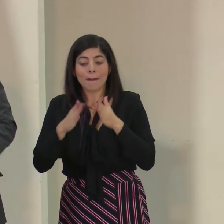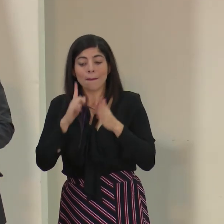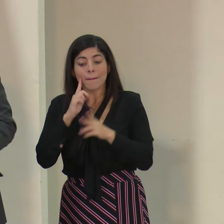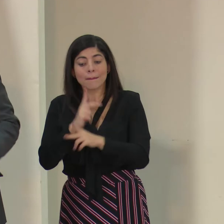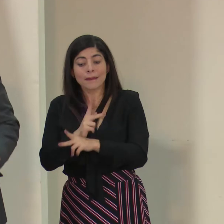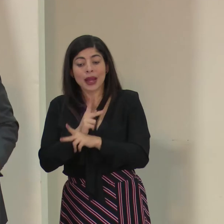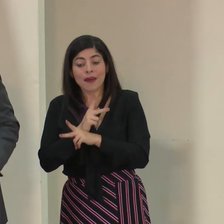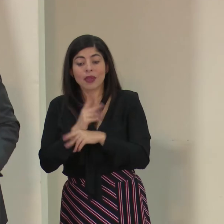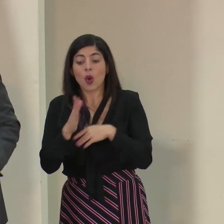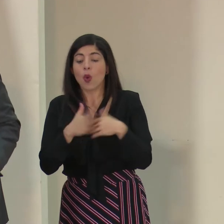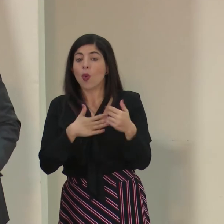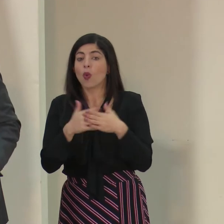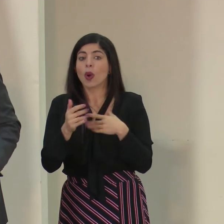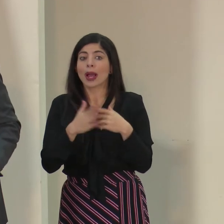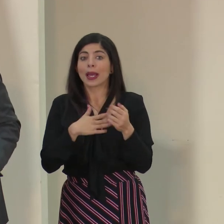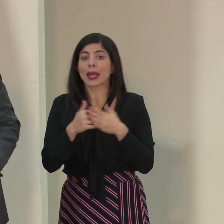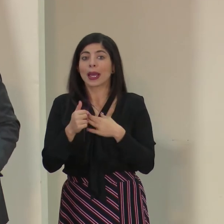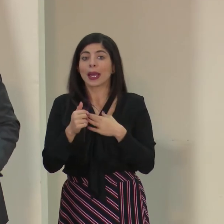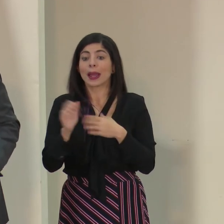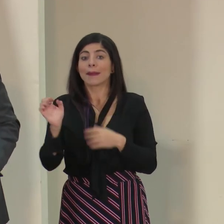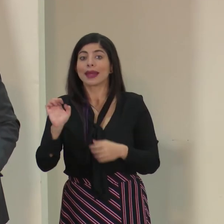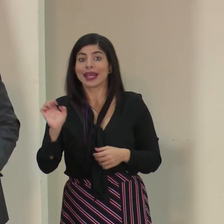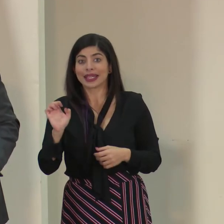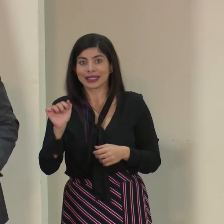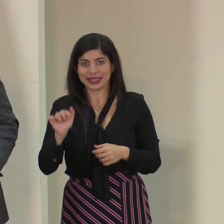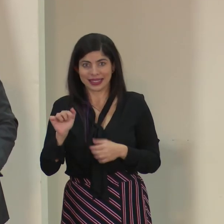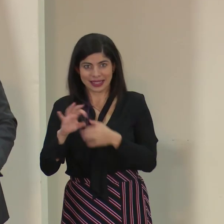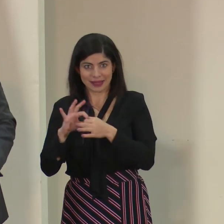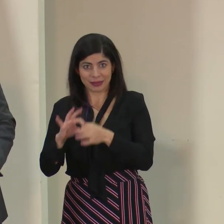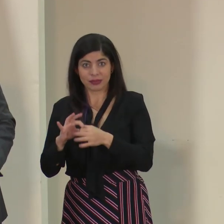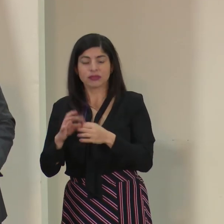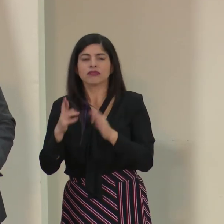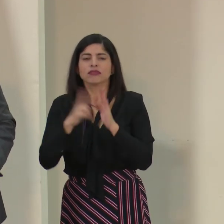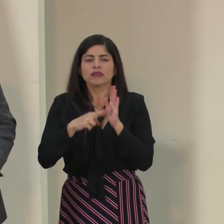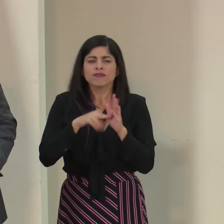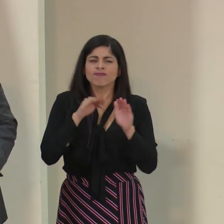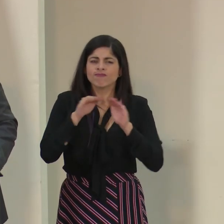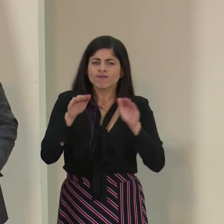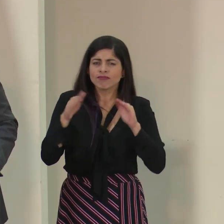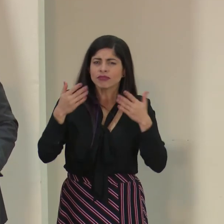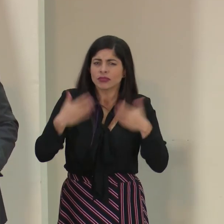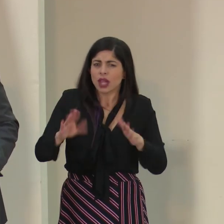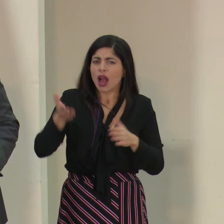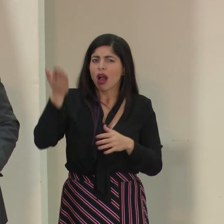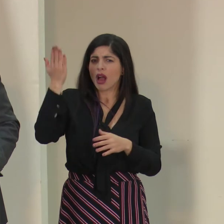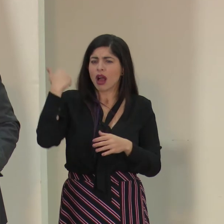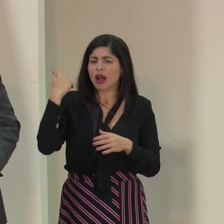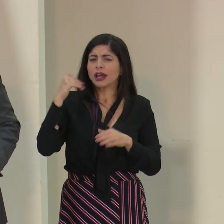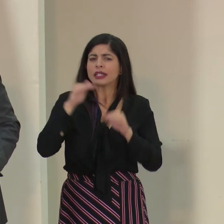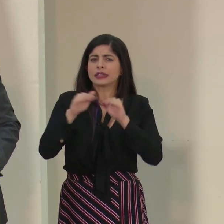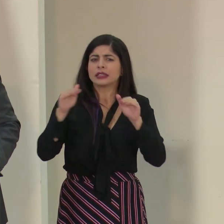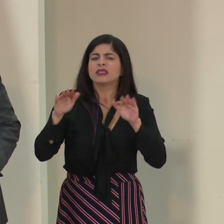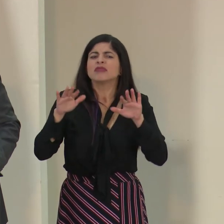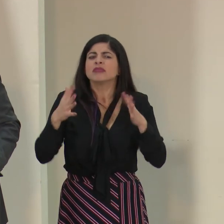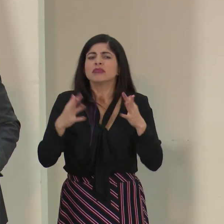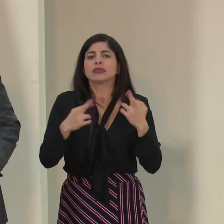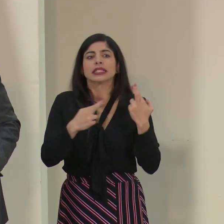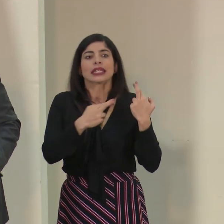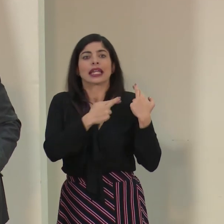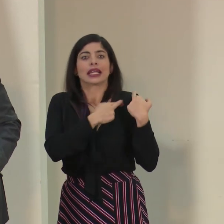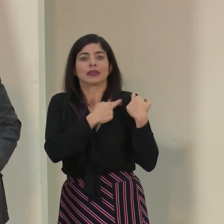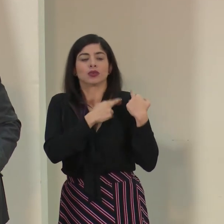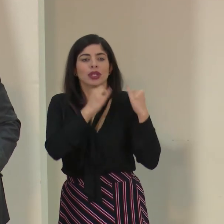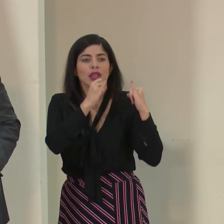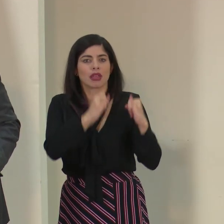prevención ante cualquier tipo de situación de emergencia, y es reiterar el llamado que ya se ha hecho en términos de la responsabilidad